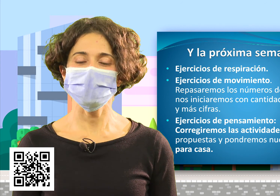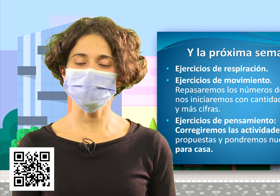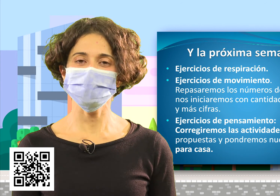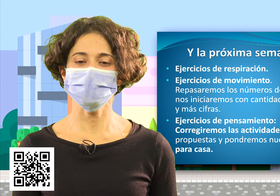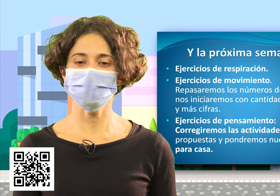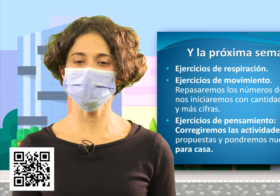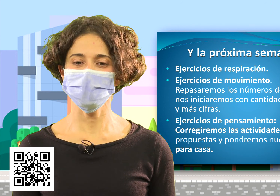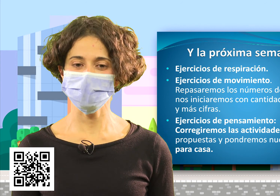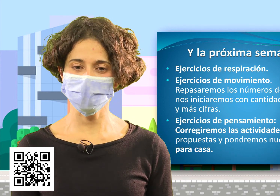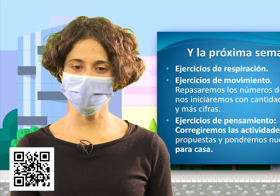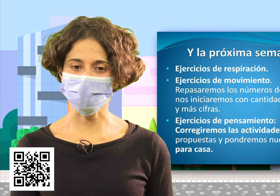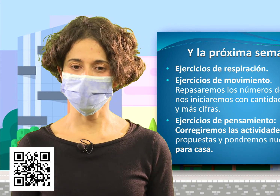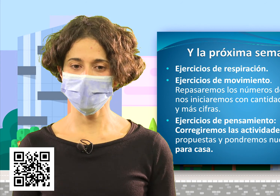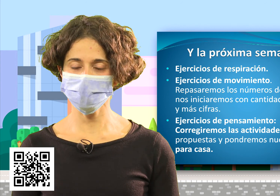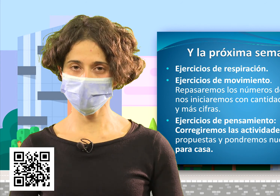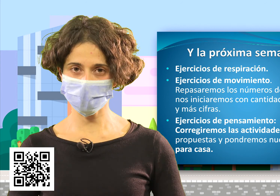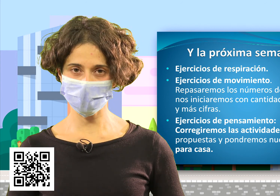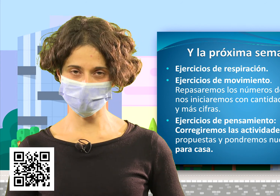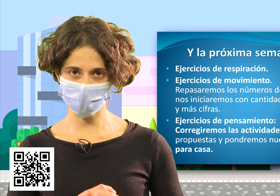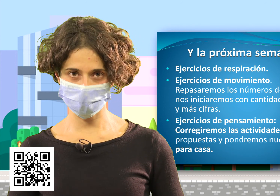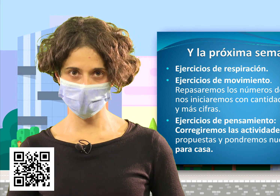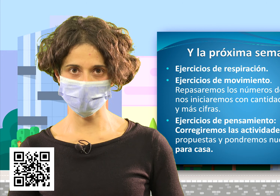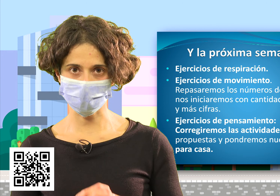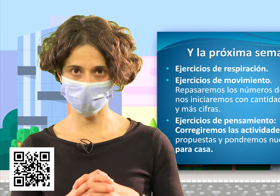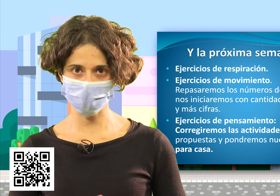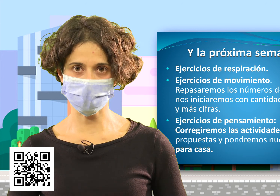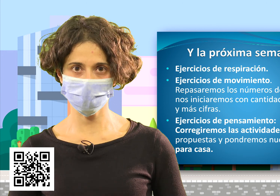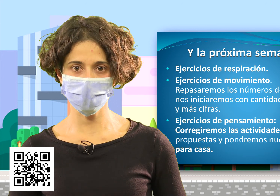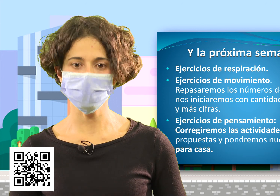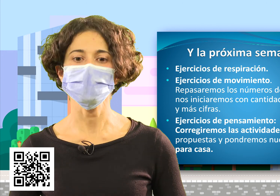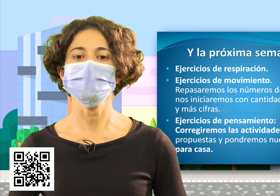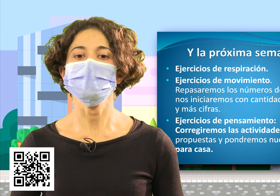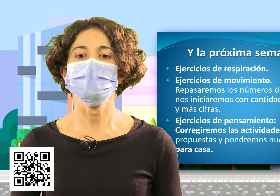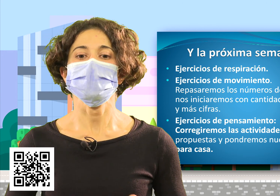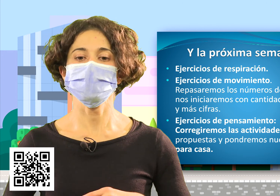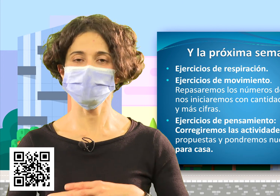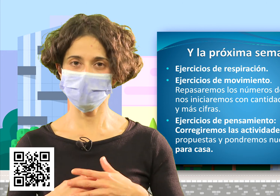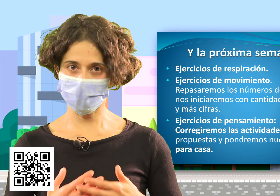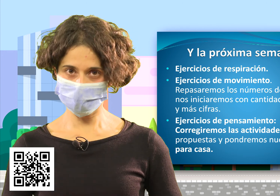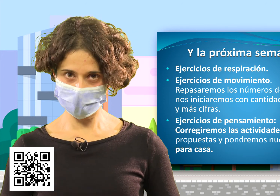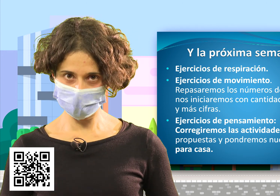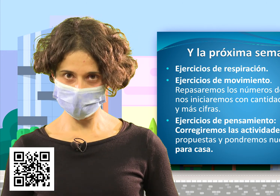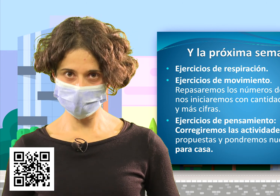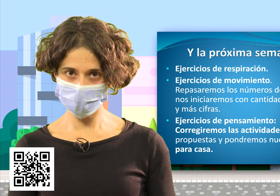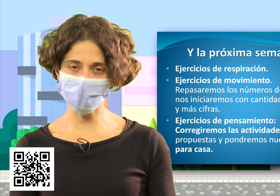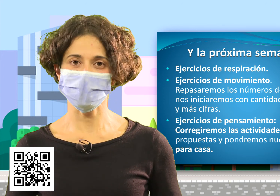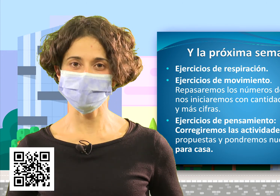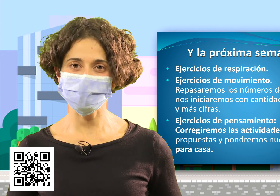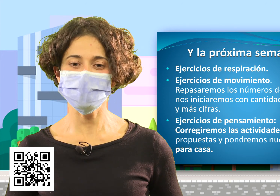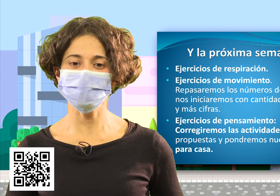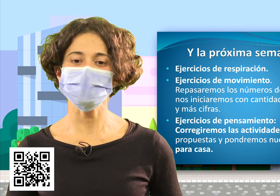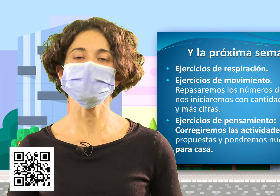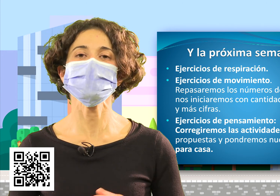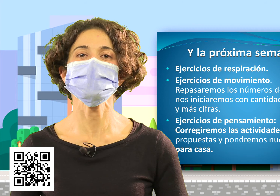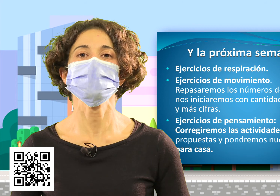Realizaremos ejercicios de pensamiento. Vamos a corregir las actividades propuestas hoy. Haremos actividades durante la